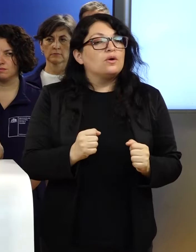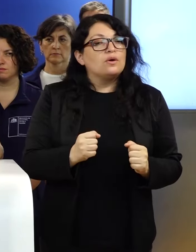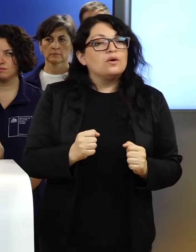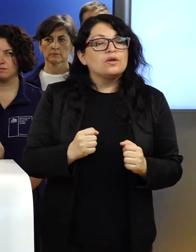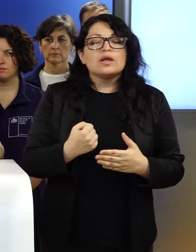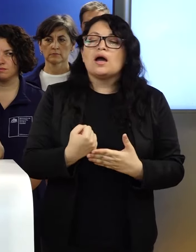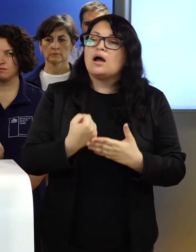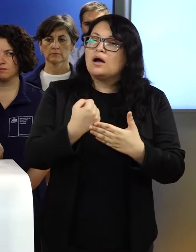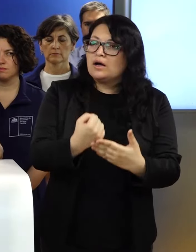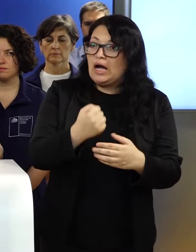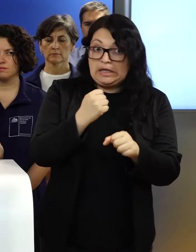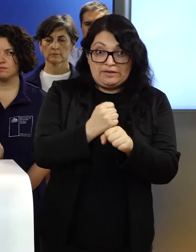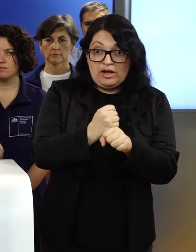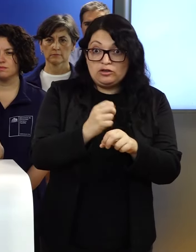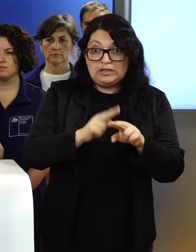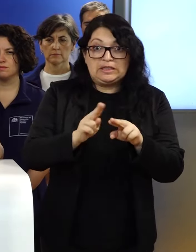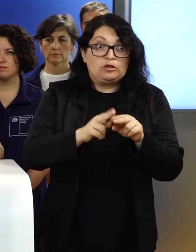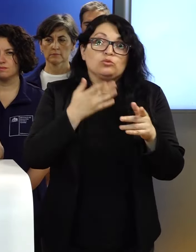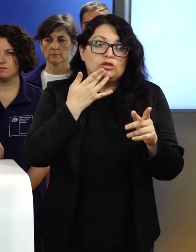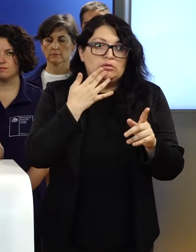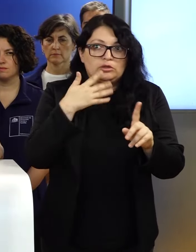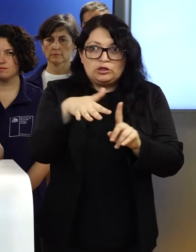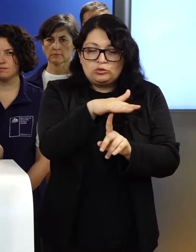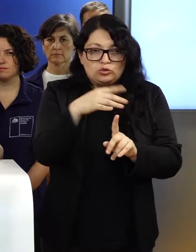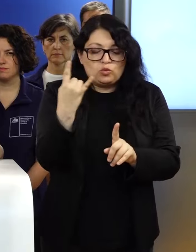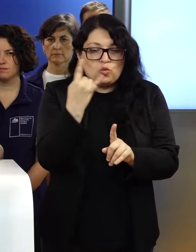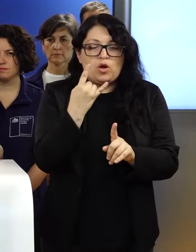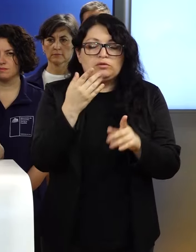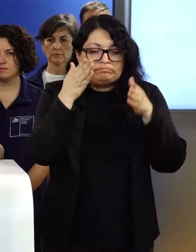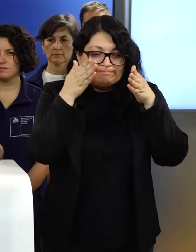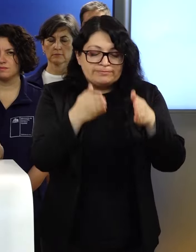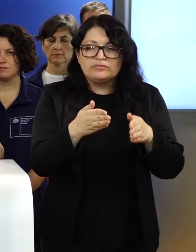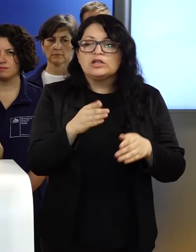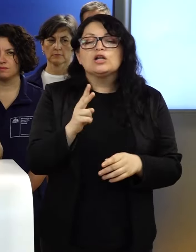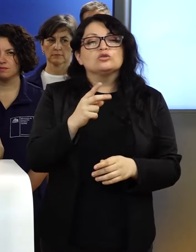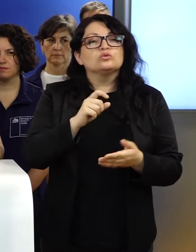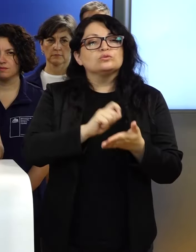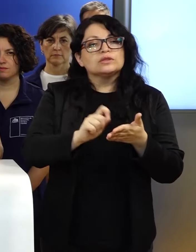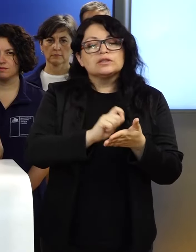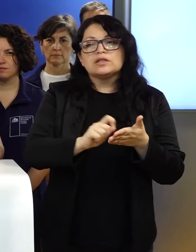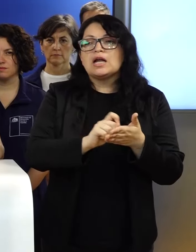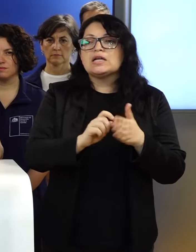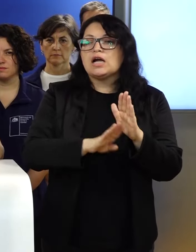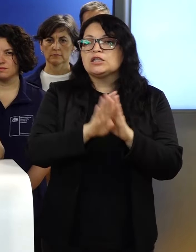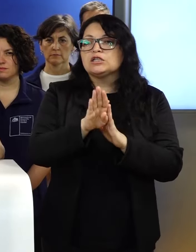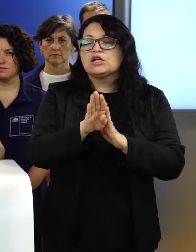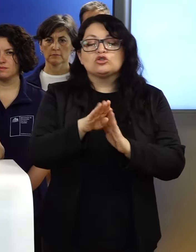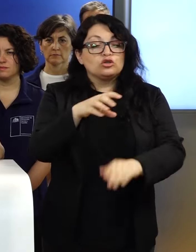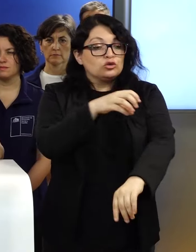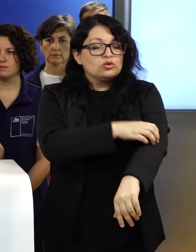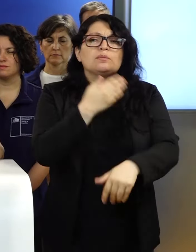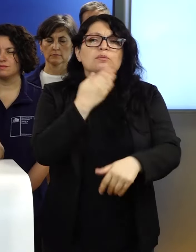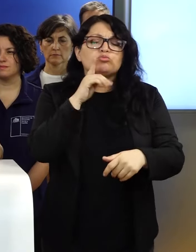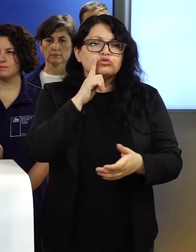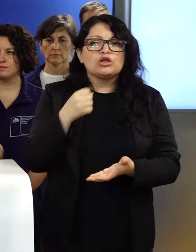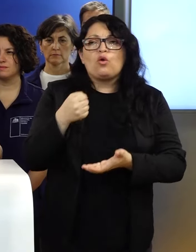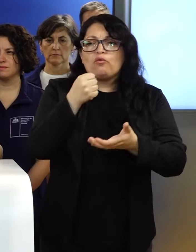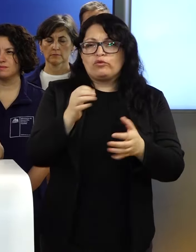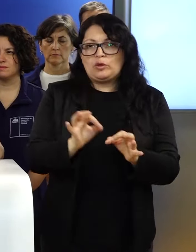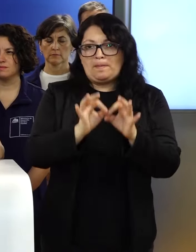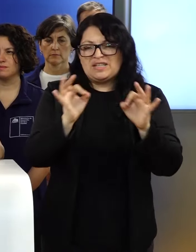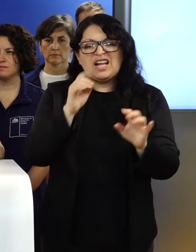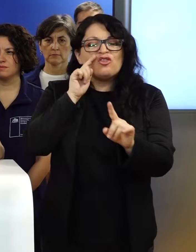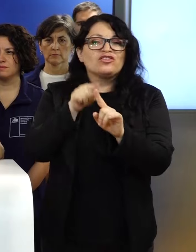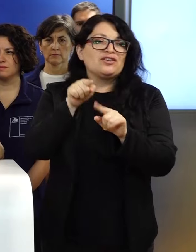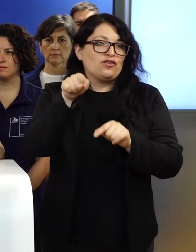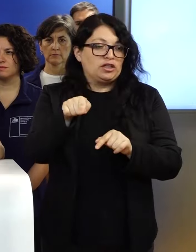haciendo de asistencia a la emergencia. La Subsecretaría de Desarrollo Regional tiene activados unos fondos especiales con este